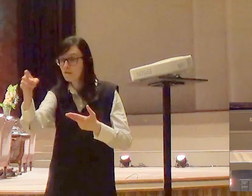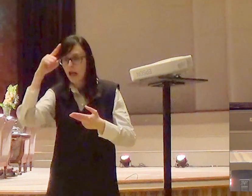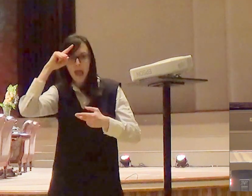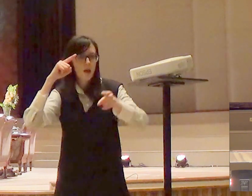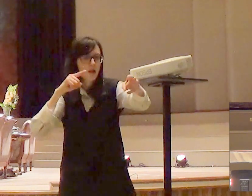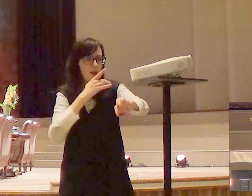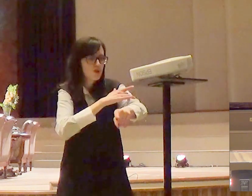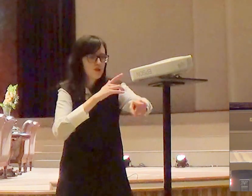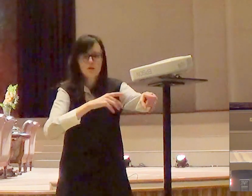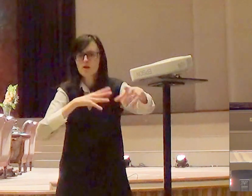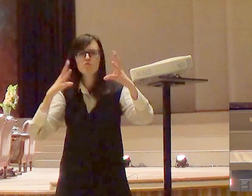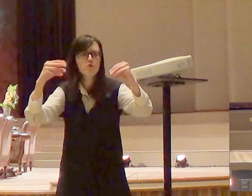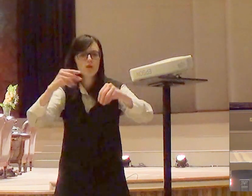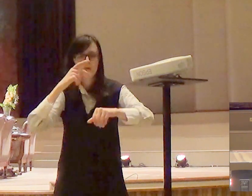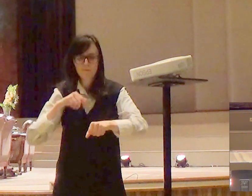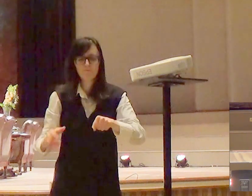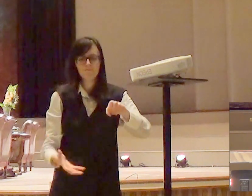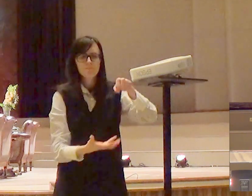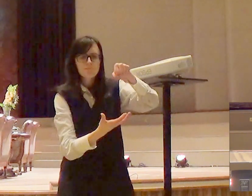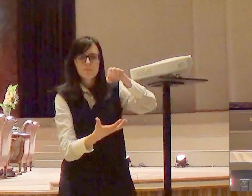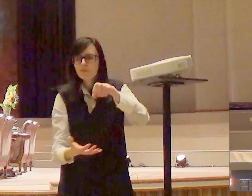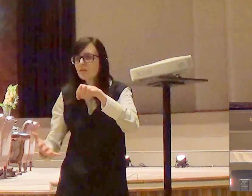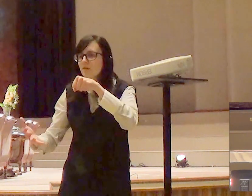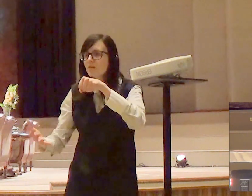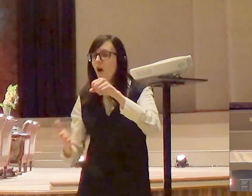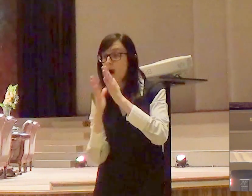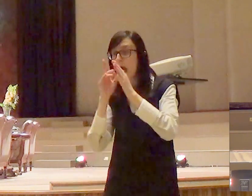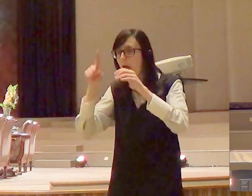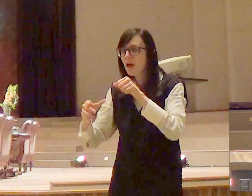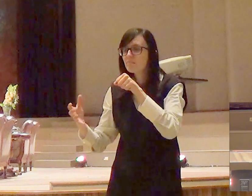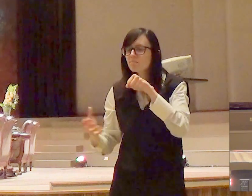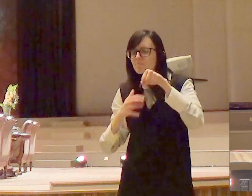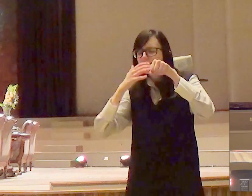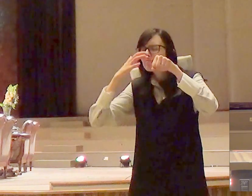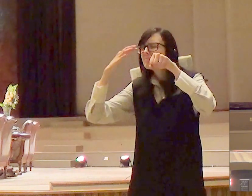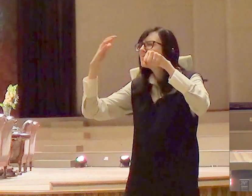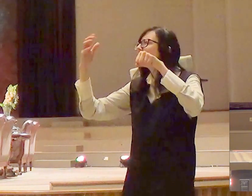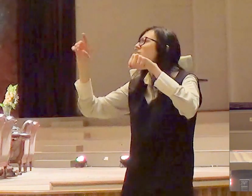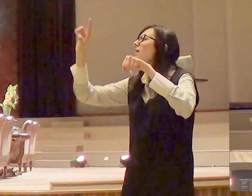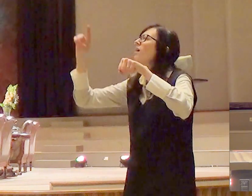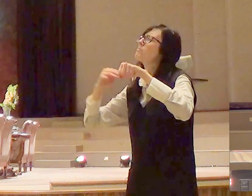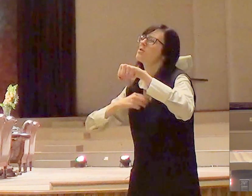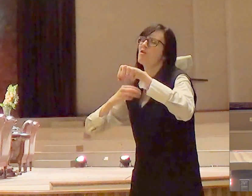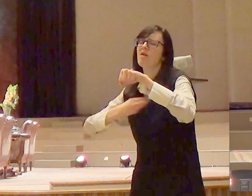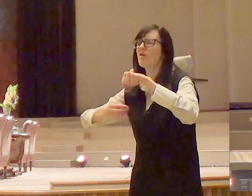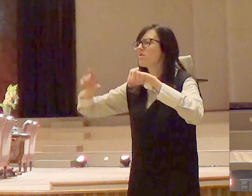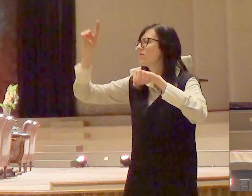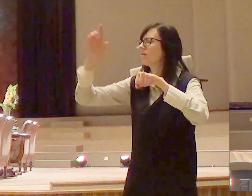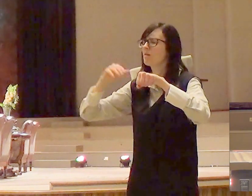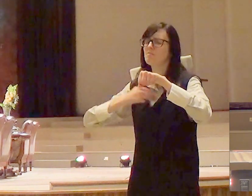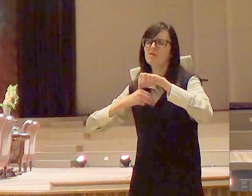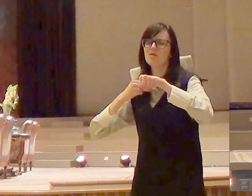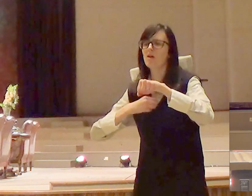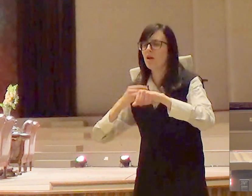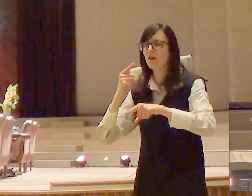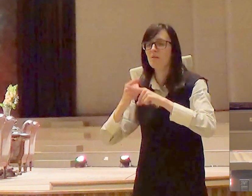misericórdia Deus tenha misericórdia e algumas vezes queridos a morte a luta a desgraça